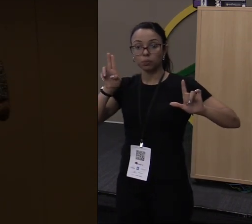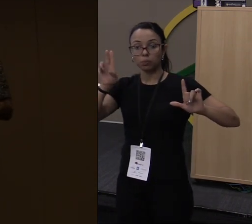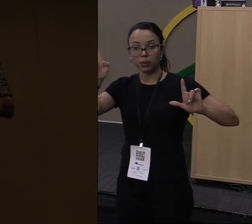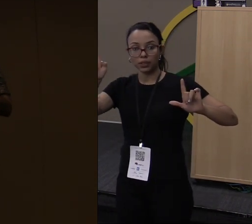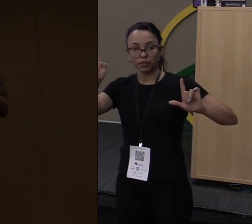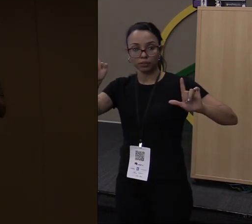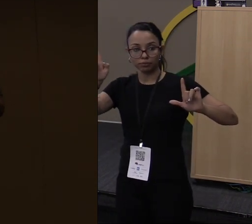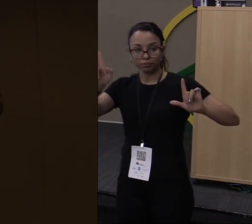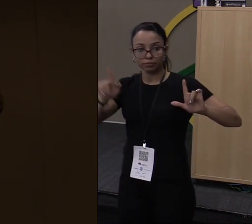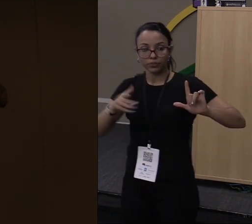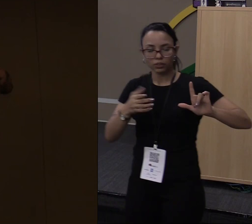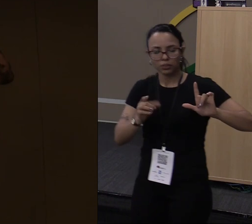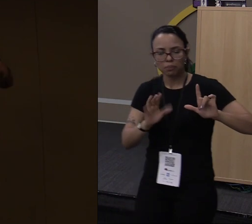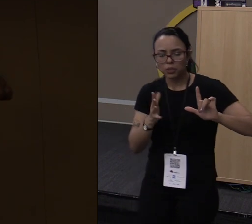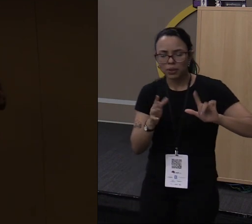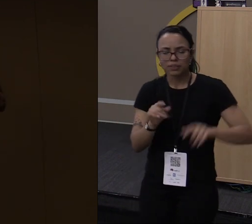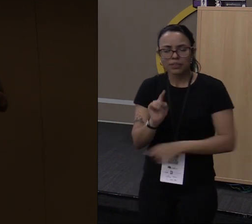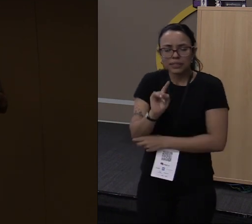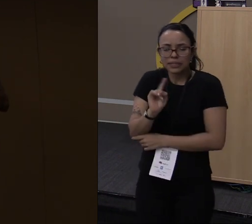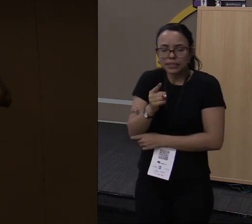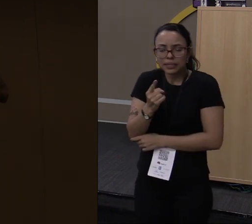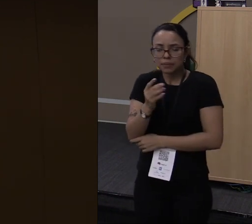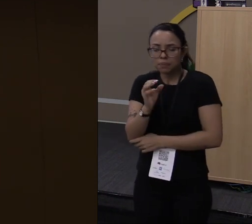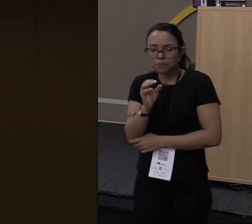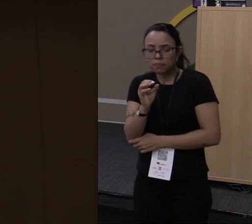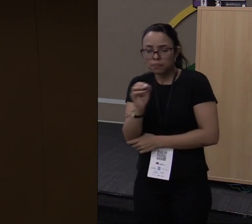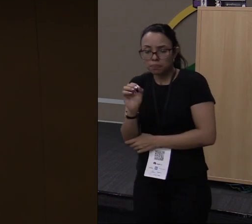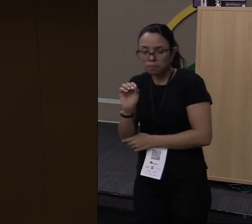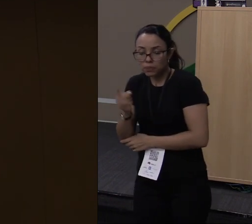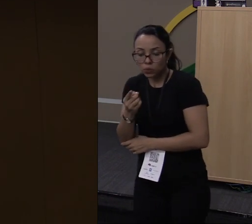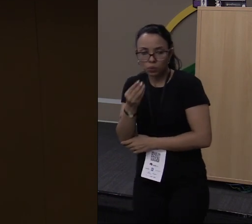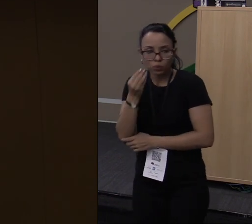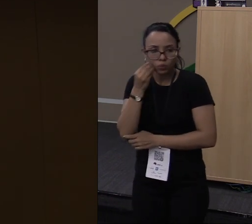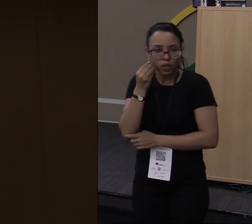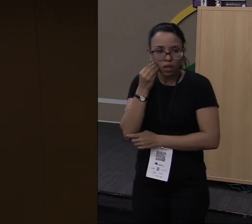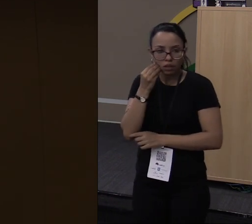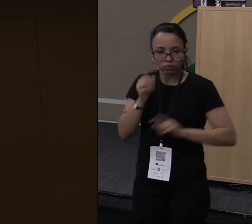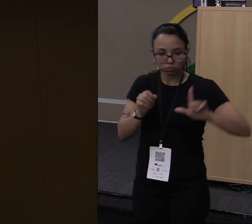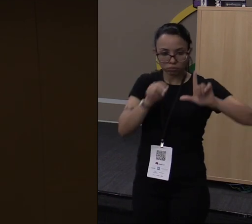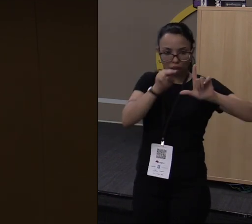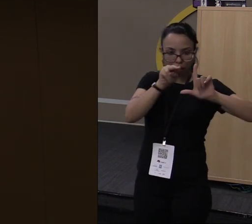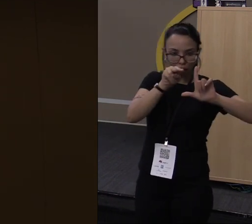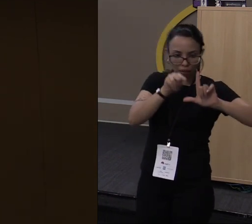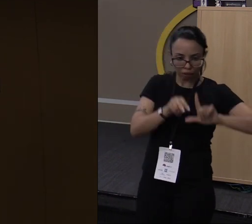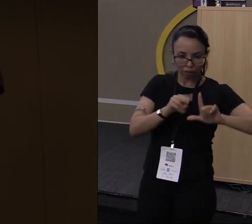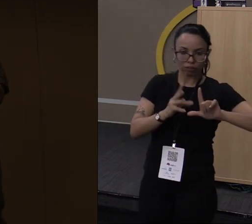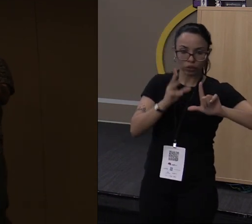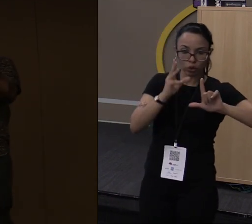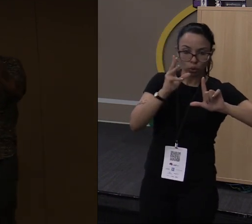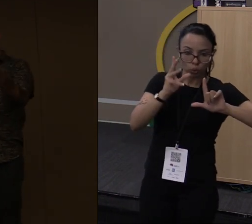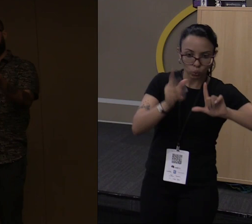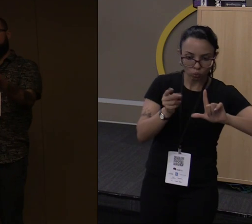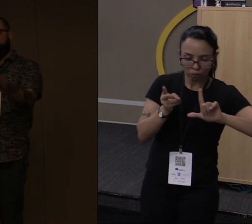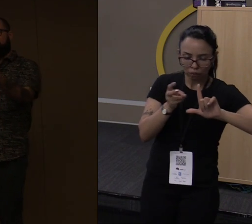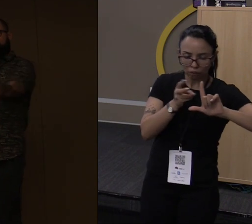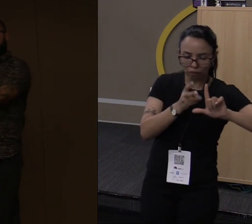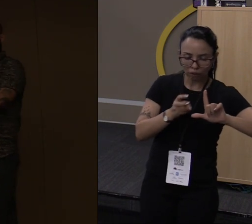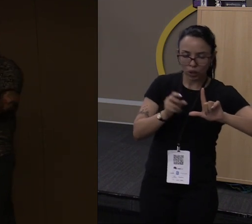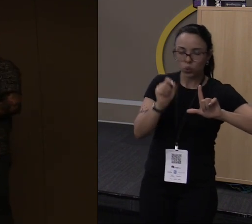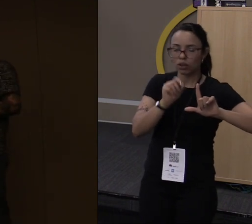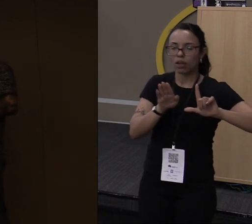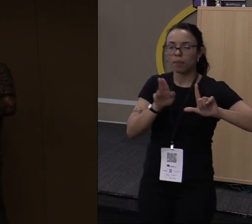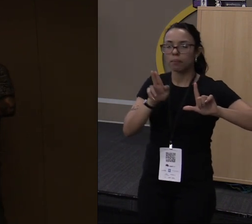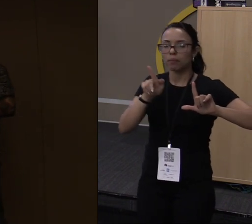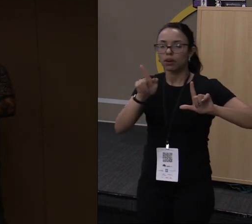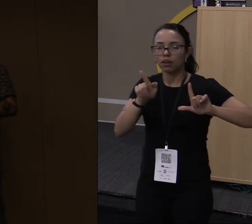mais de 6 mil testes e eu precisava criar um parser para ler todos esses numerozinhos aqui. e identificar o que era um bug, fazer